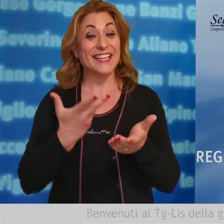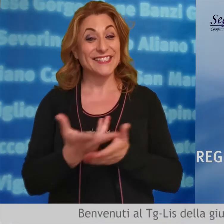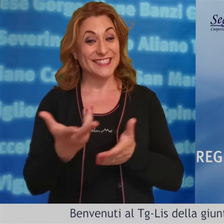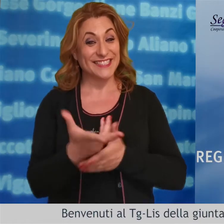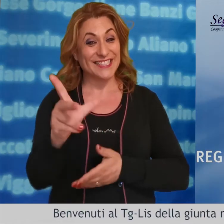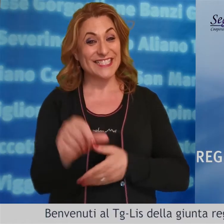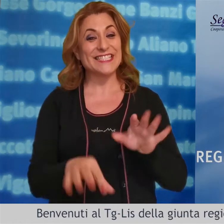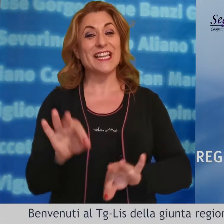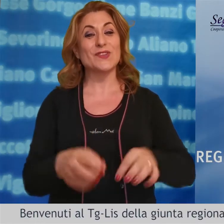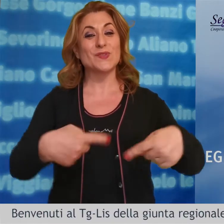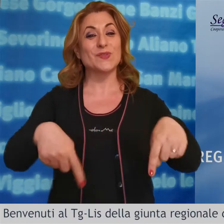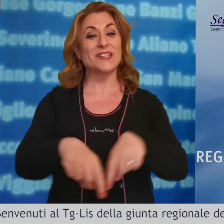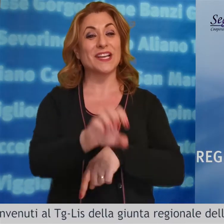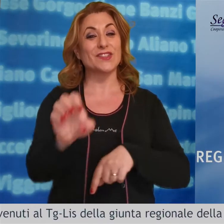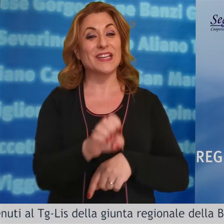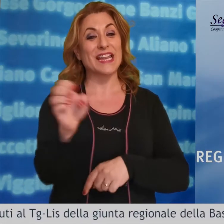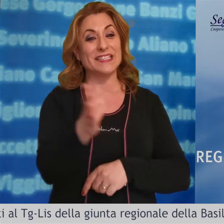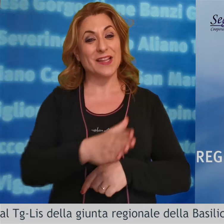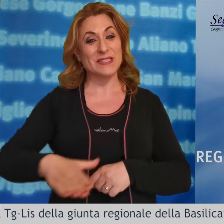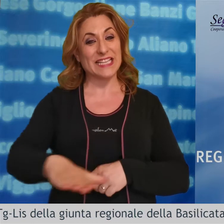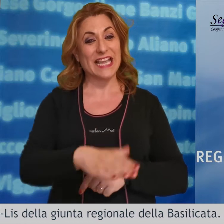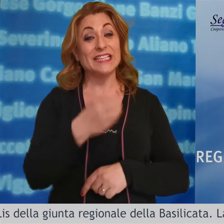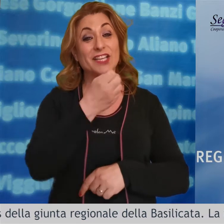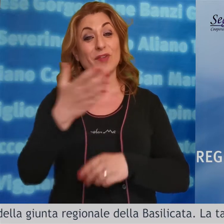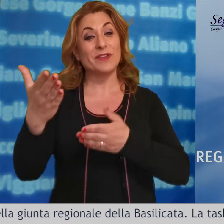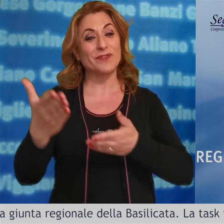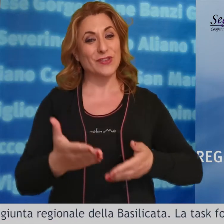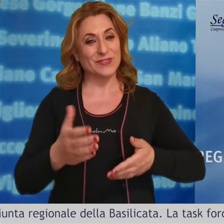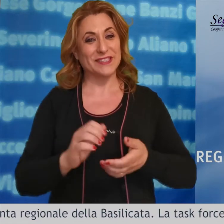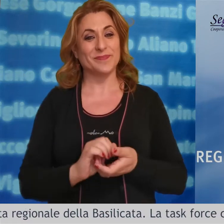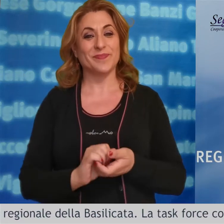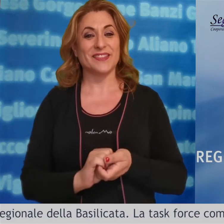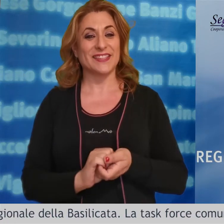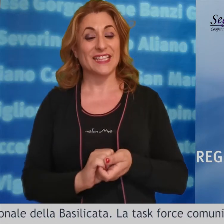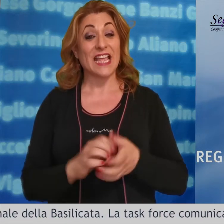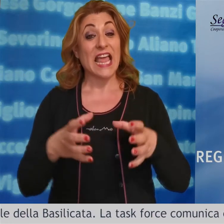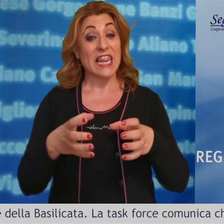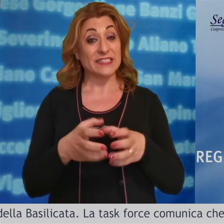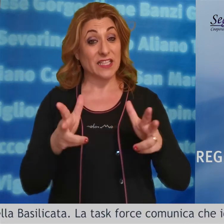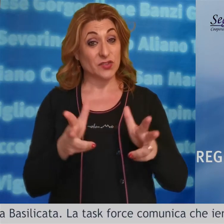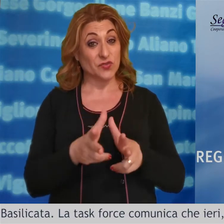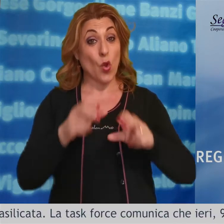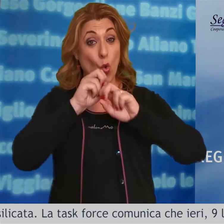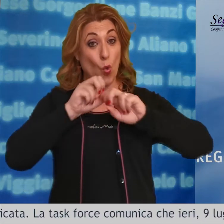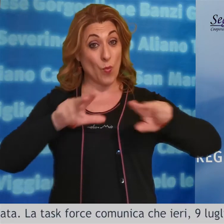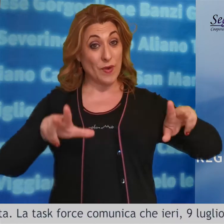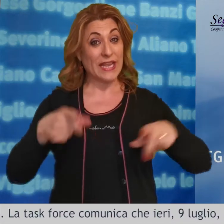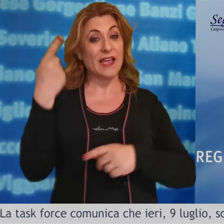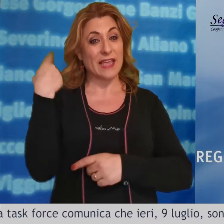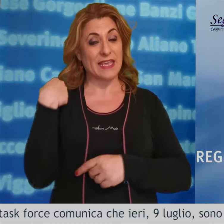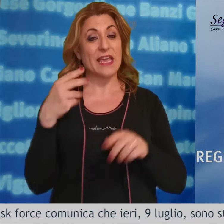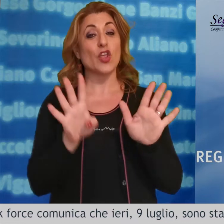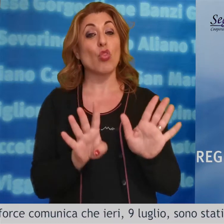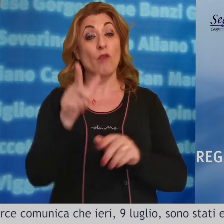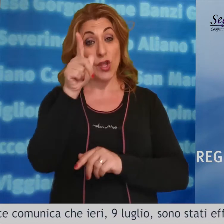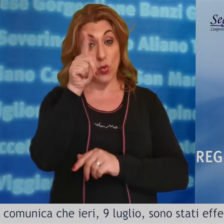Benvenuti al TGLIS della Giunta Regionale della Basilicata. La Task Force comunica che